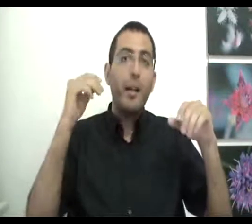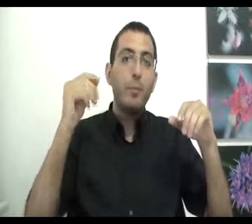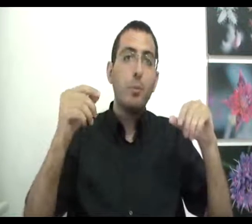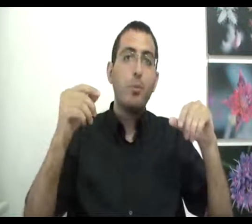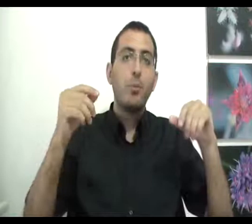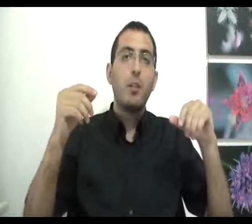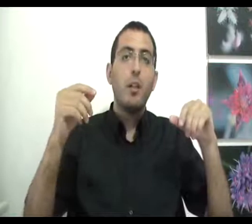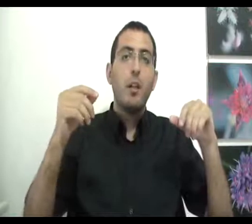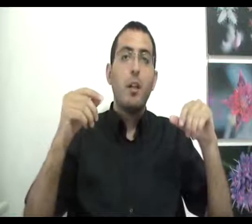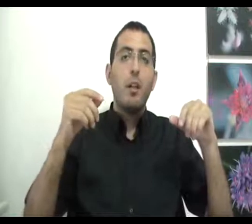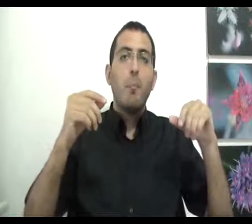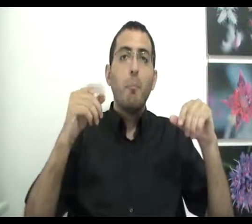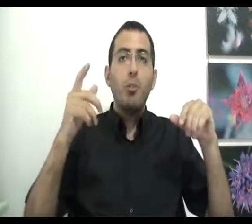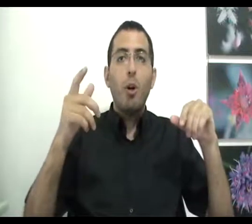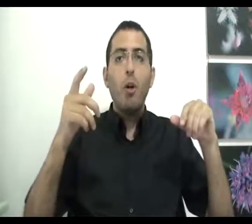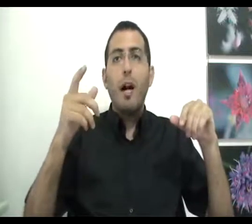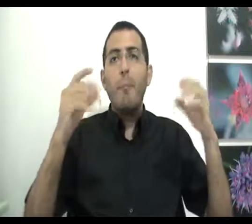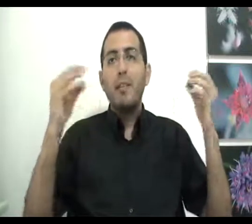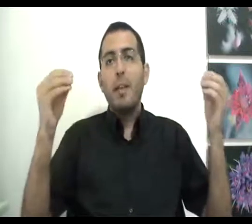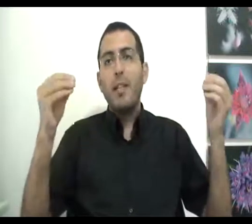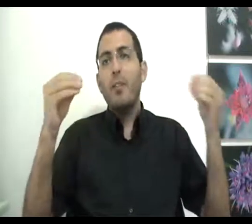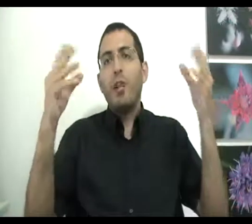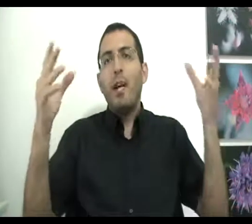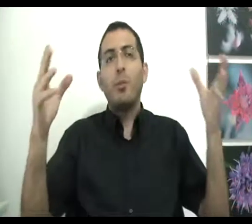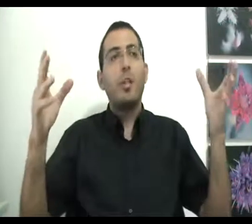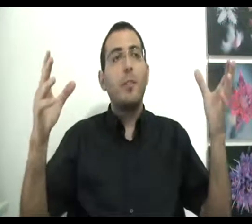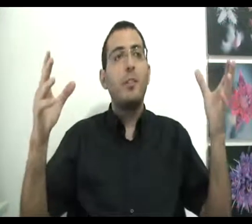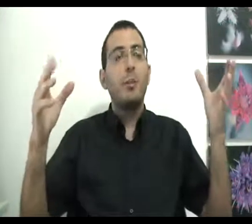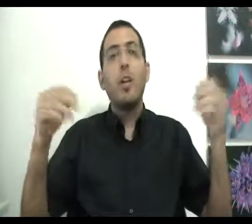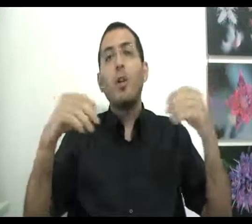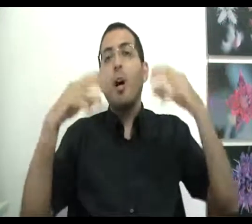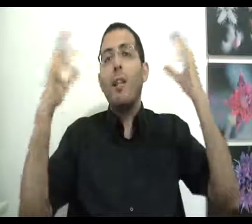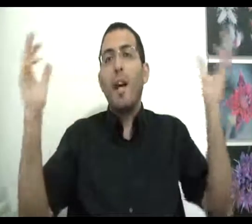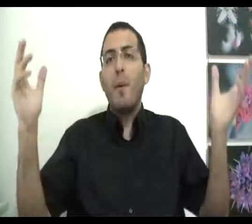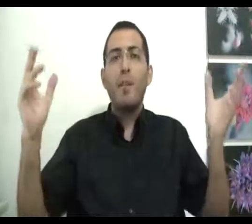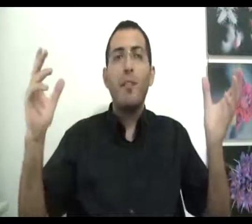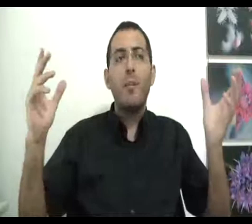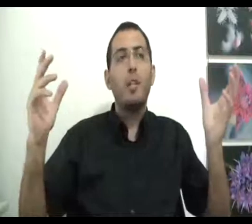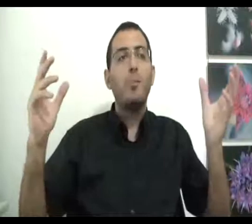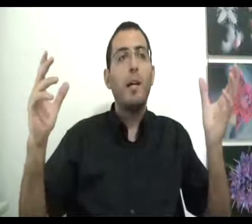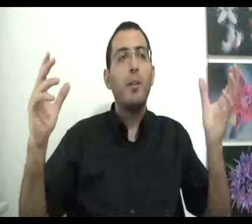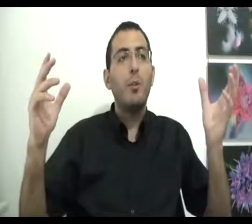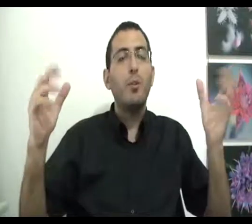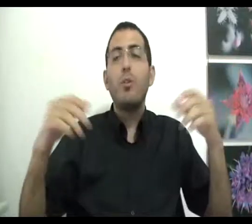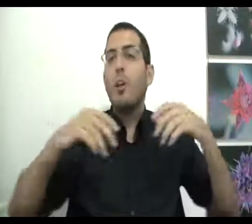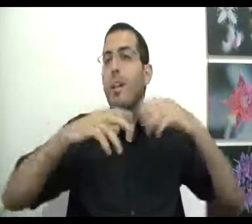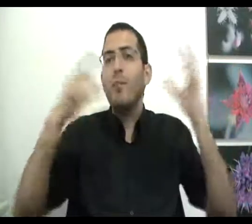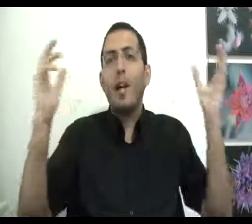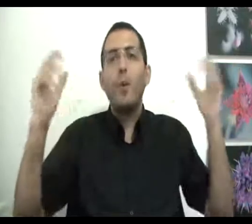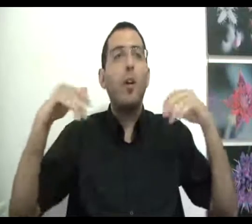כמצוץ מתוך הפרספקטיבה של האחדות של המציאות כי כל הדברים היפיפים שיש בהגדות כל הדברים כל